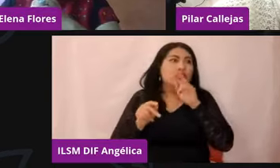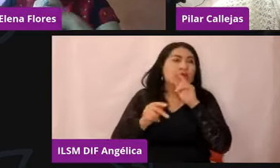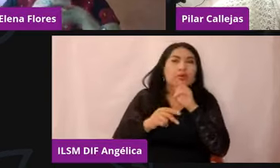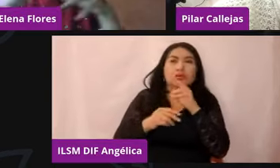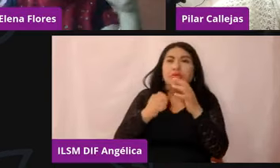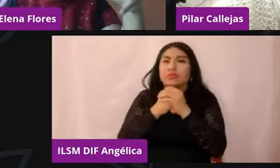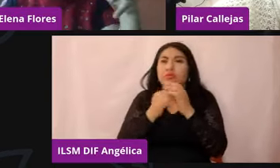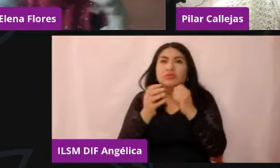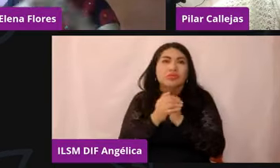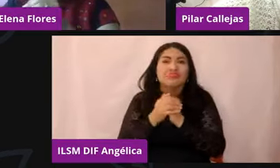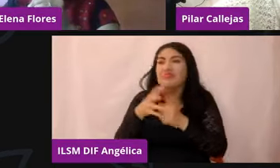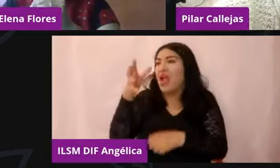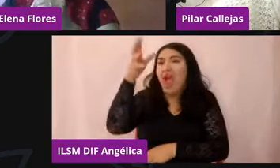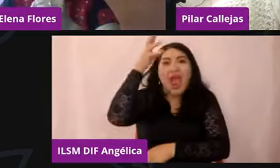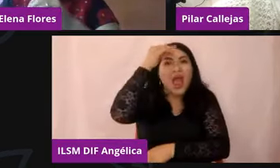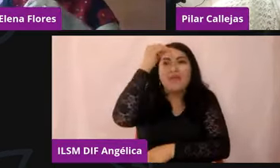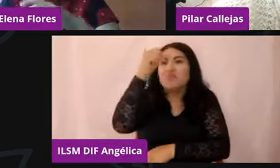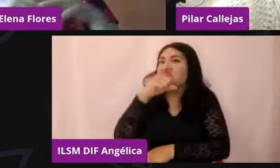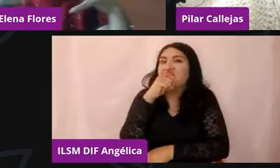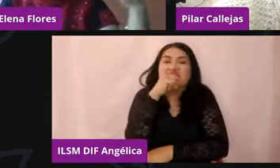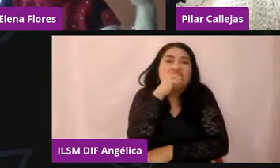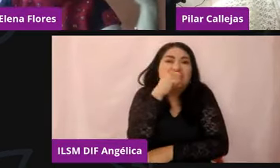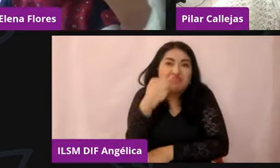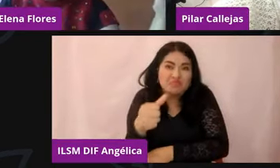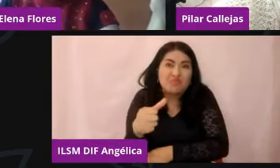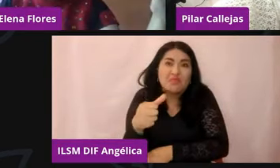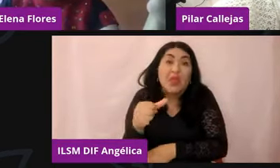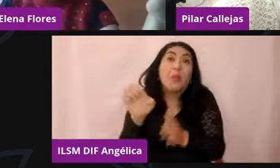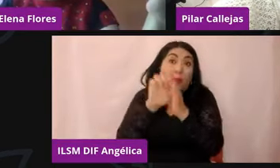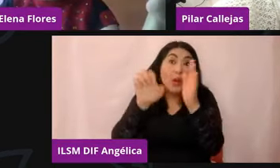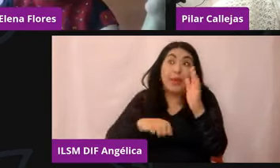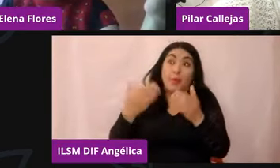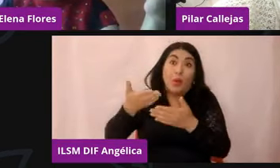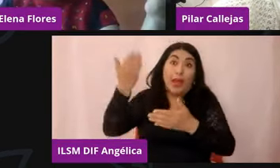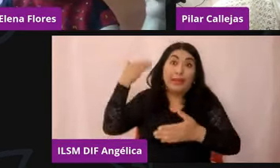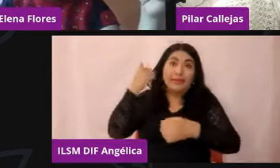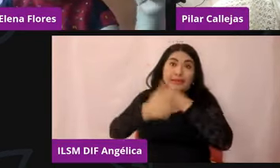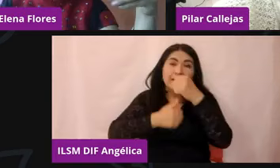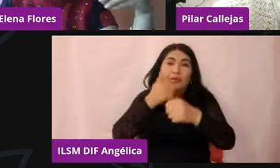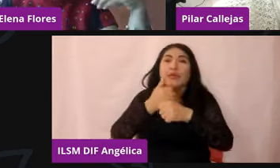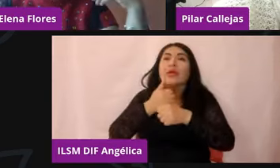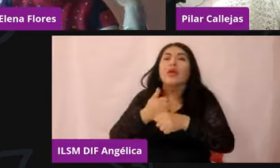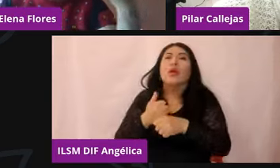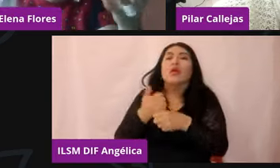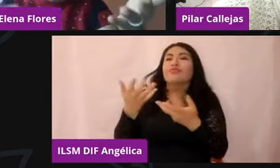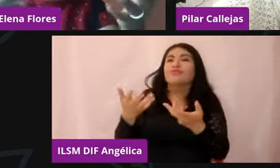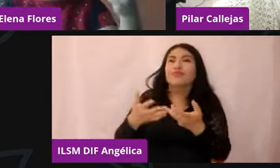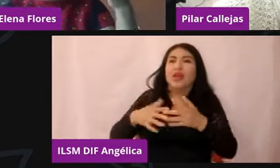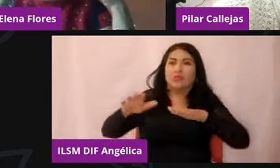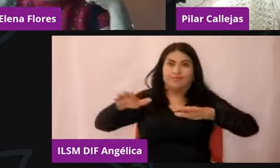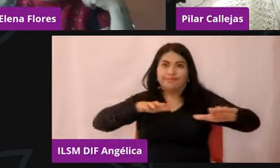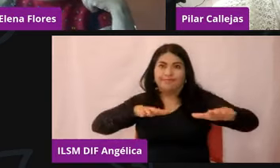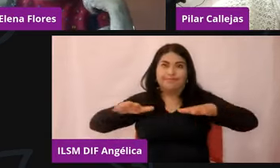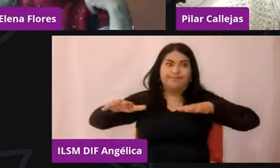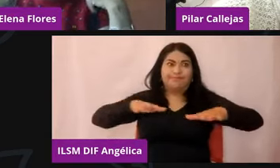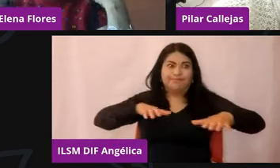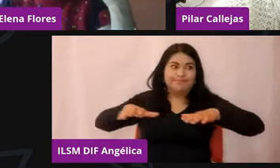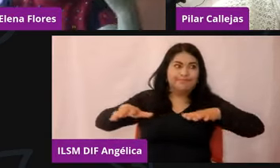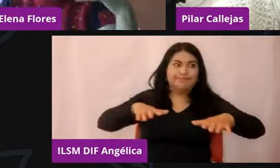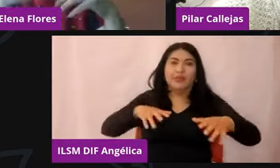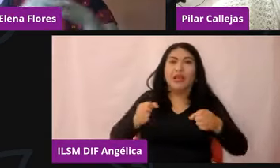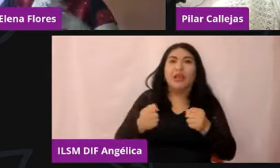el 2017 con el sismo y que se hablaba de la crisis, ¿no? O allí sí, eventos